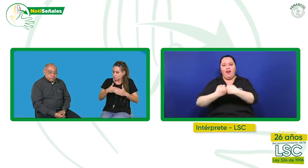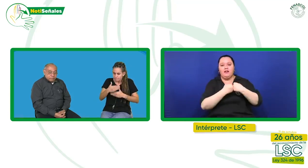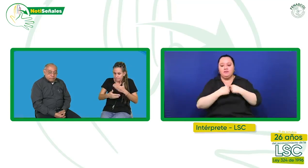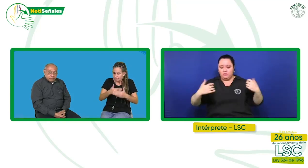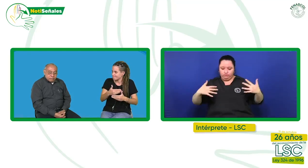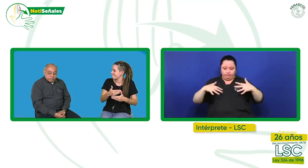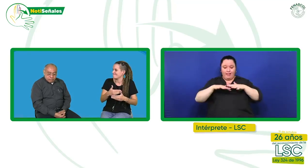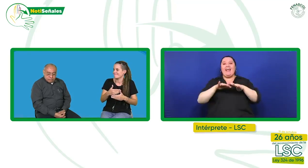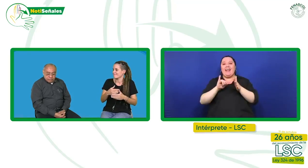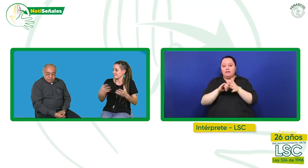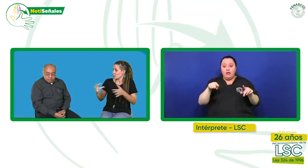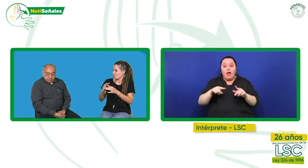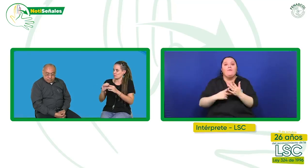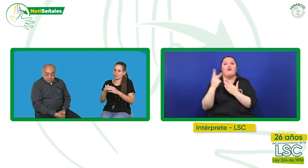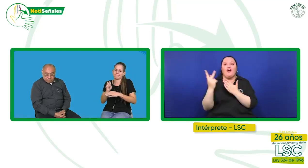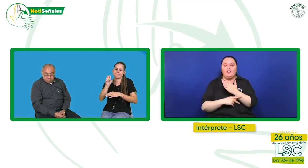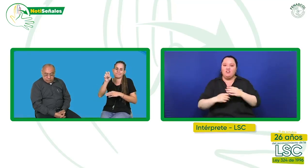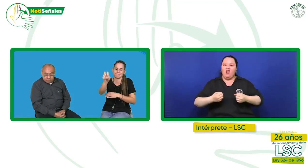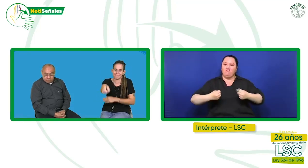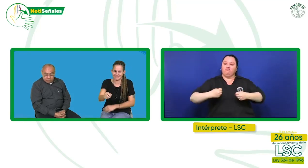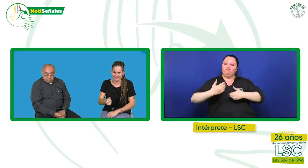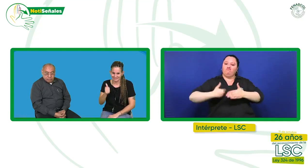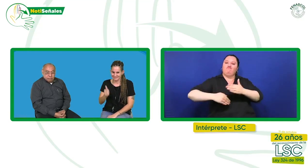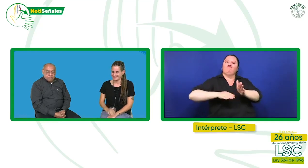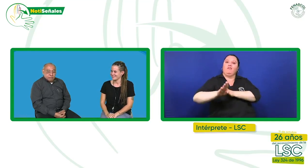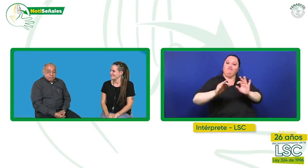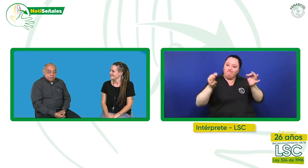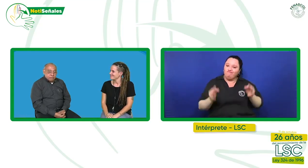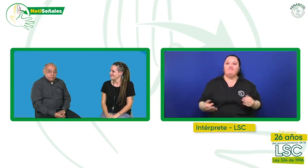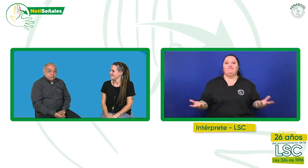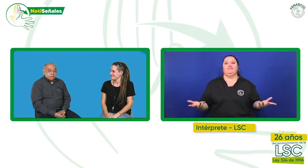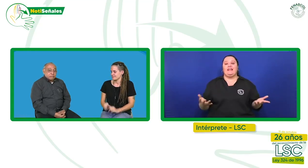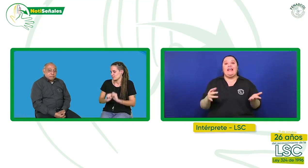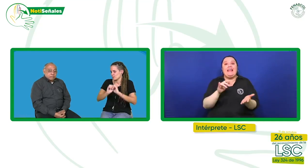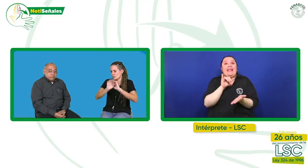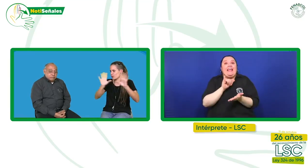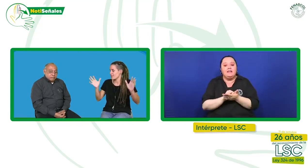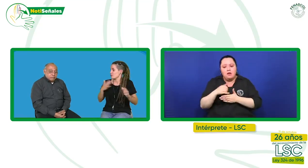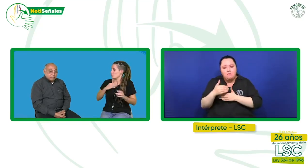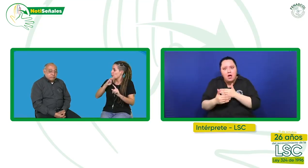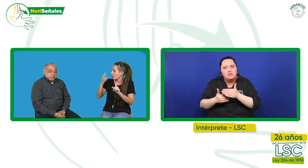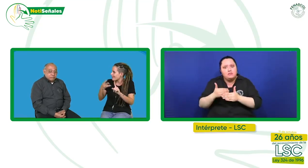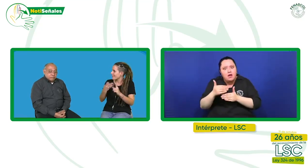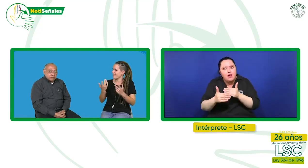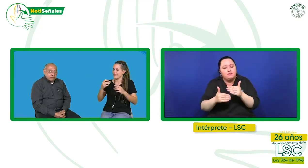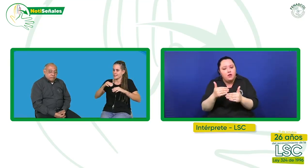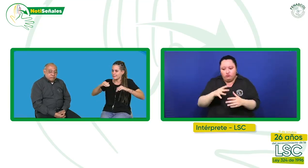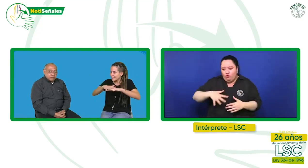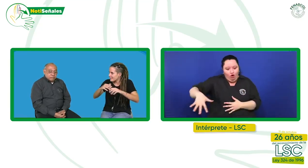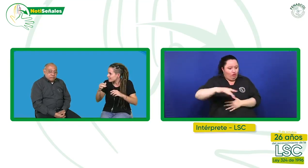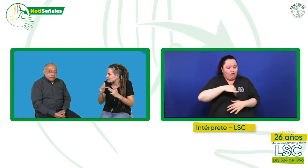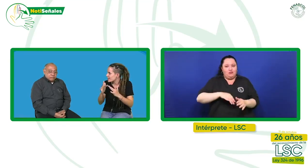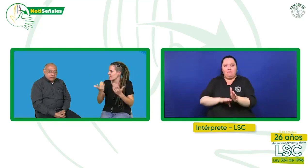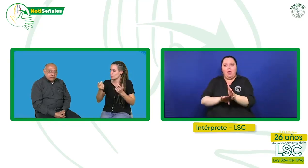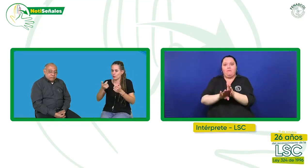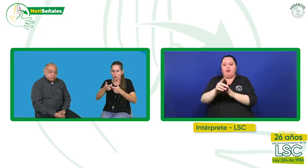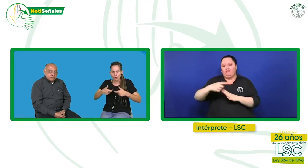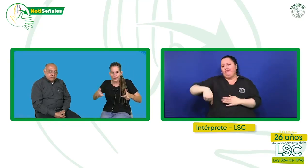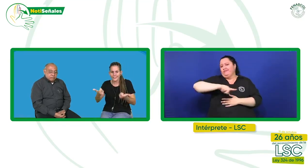los proyectos cobran más solvencia. Y de esta manera avanzar y avanzamos todos. Nosotros lo tenemos muy claro y de hecho es así como